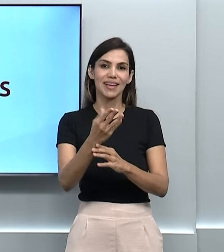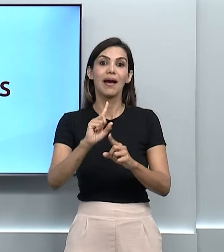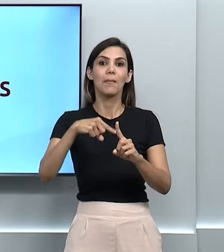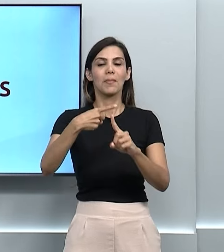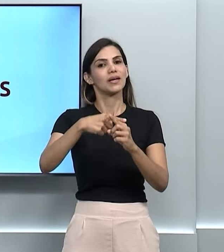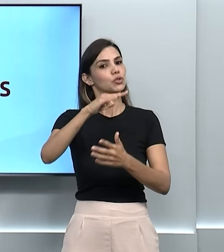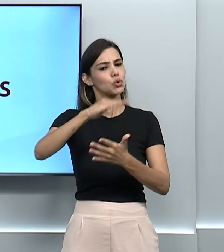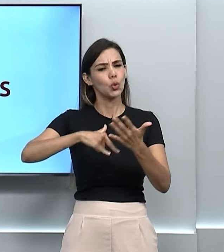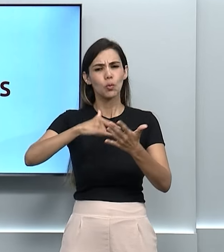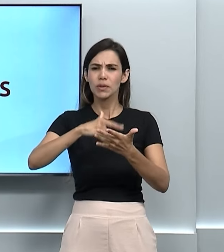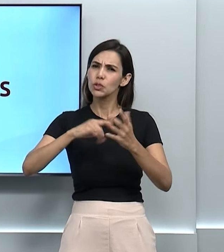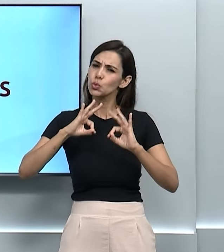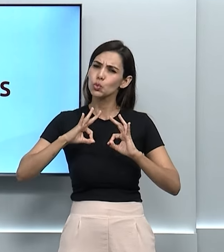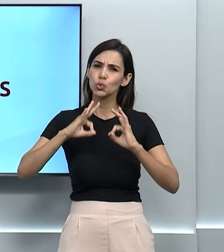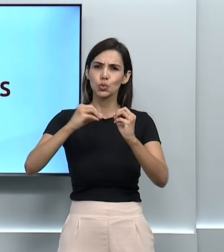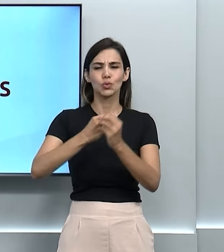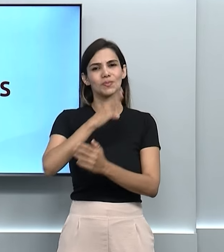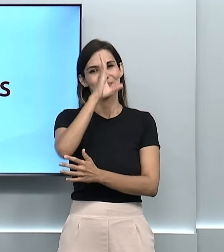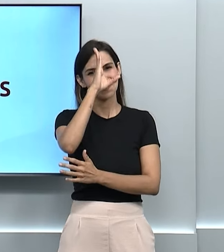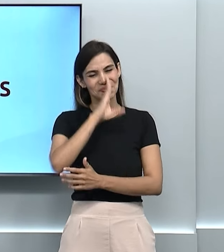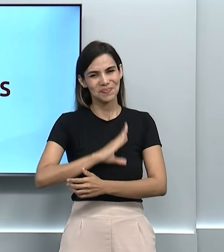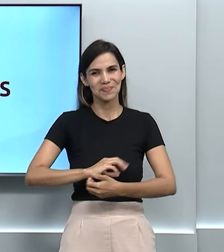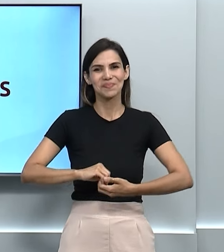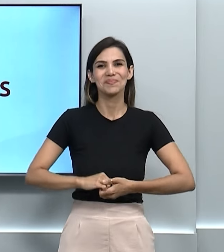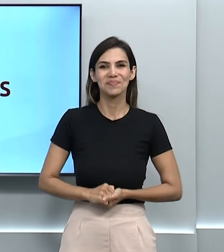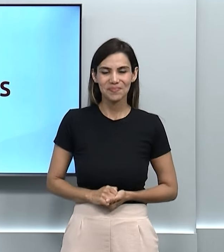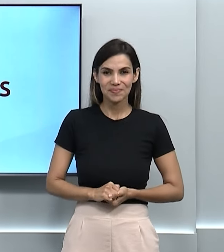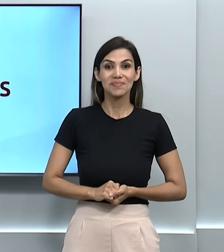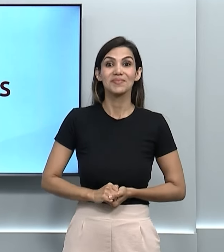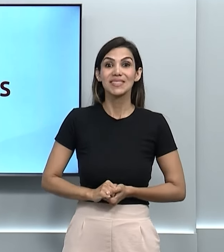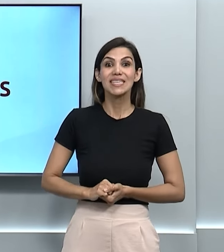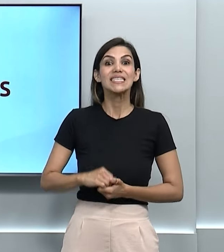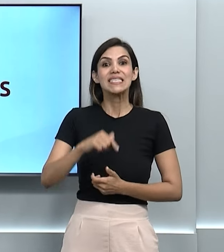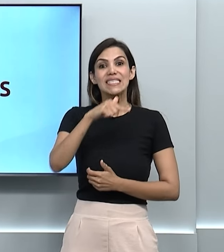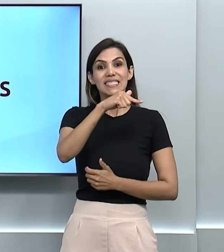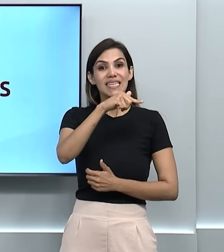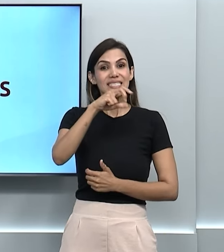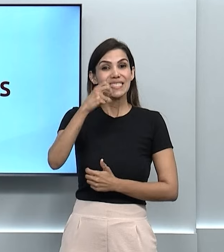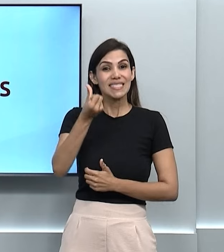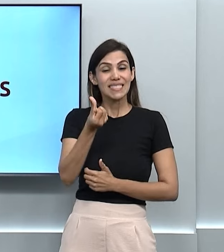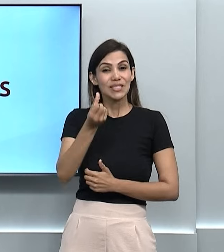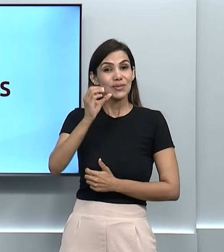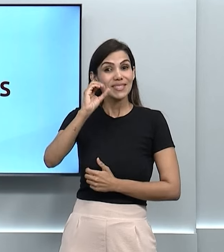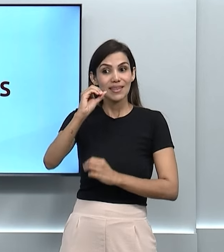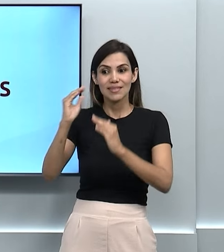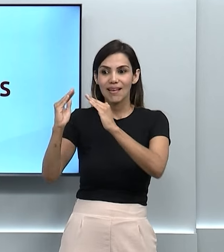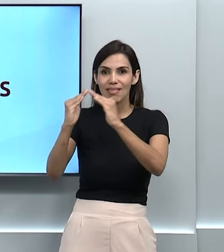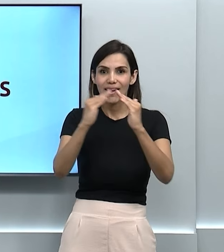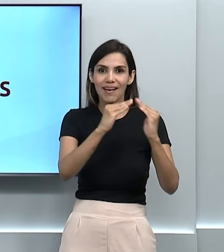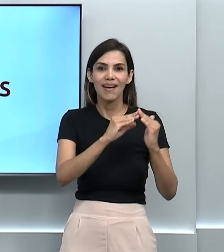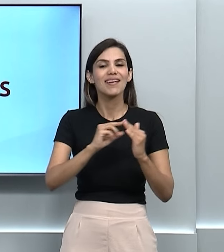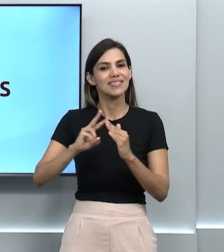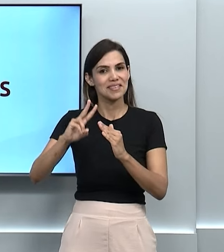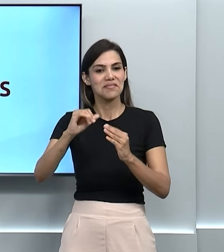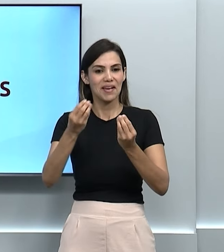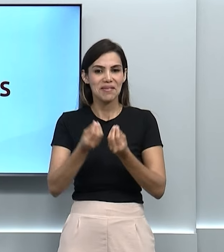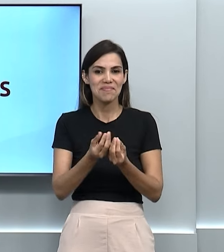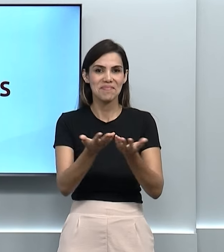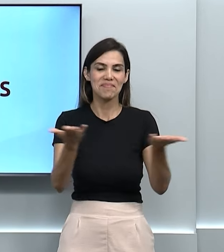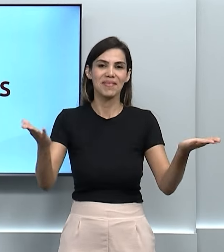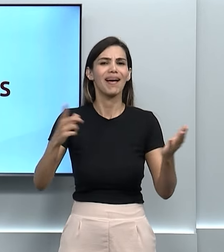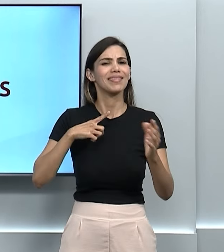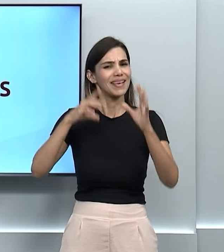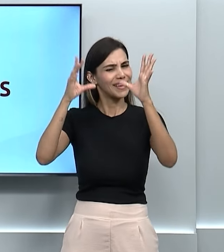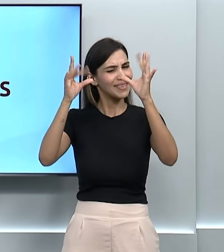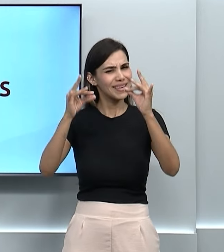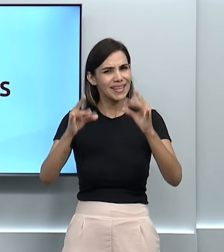documentos de graça. Dessa vez serão distribuídas mais de 760 residências. Todos os detalhes